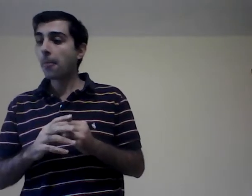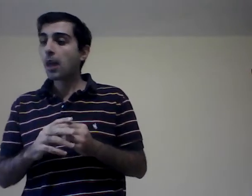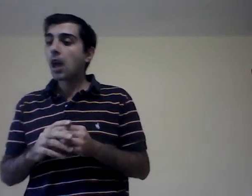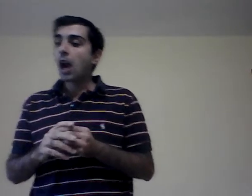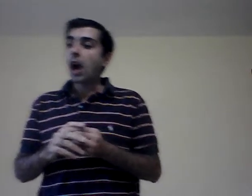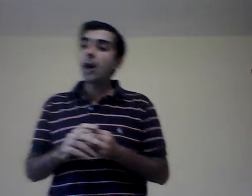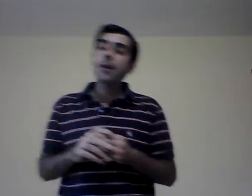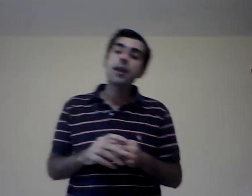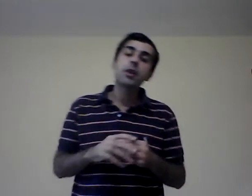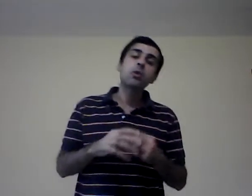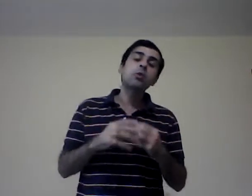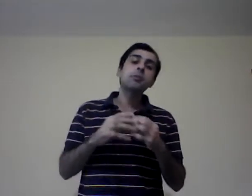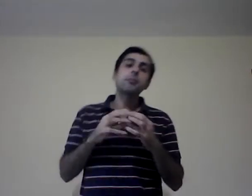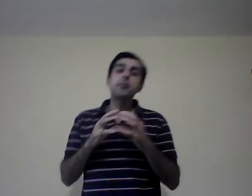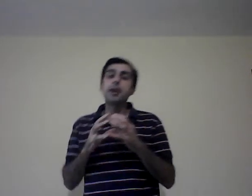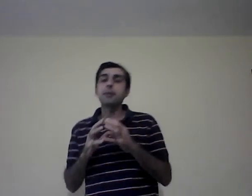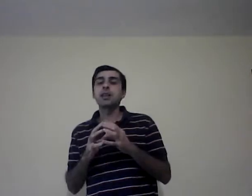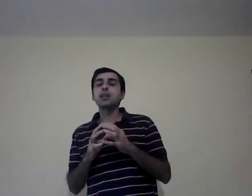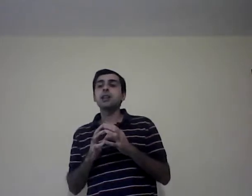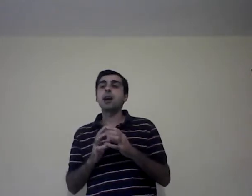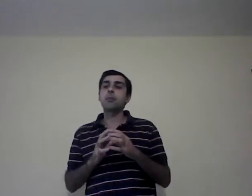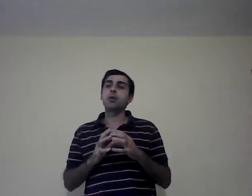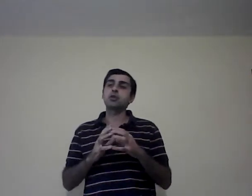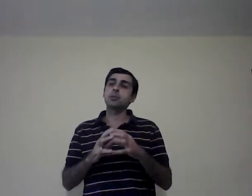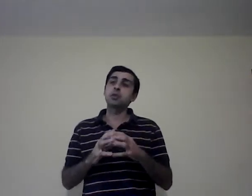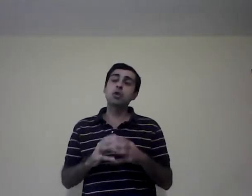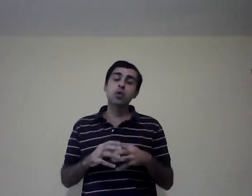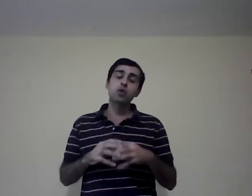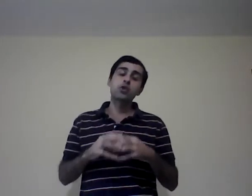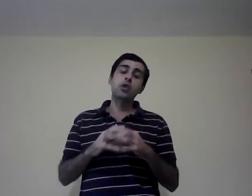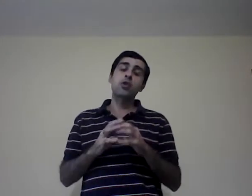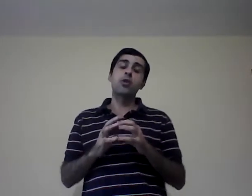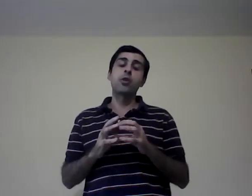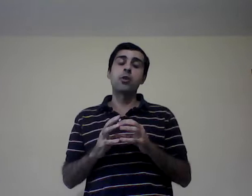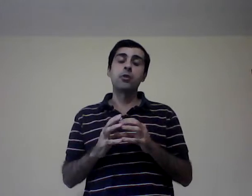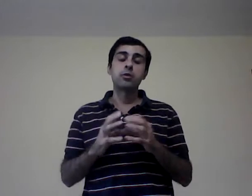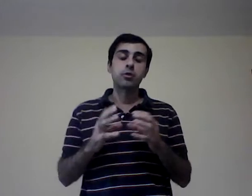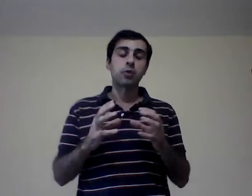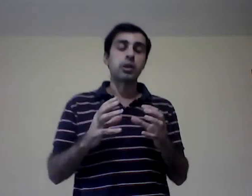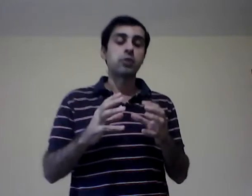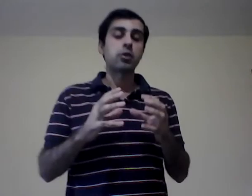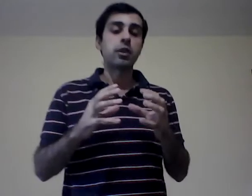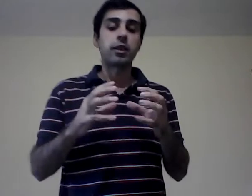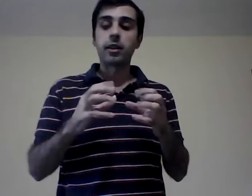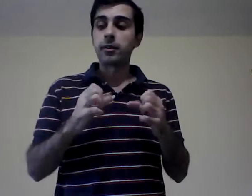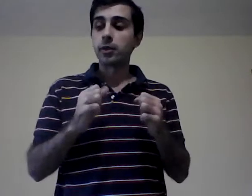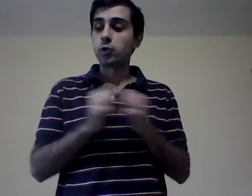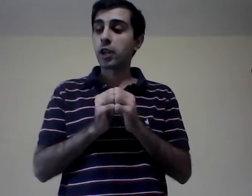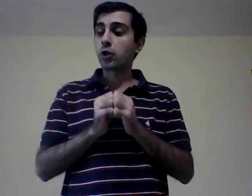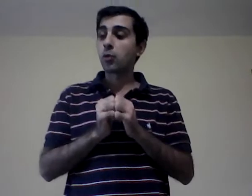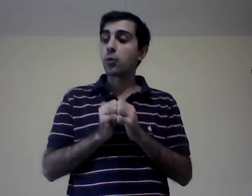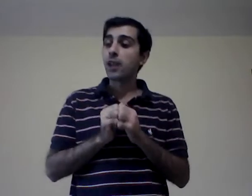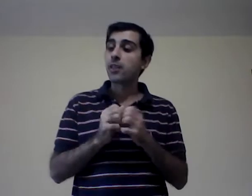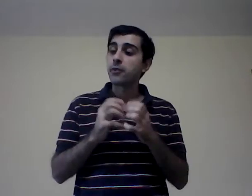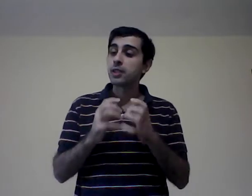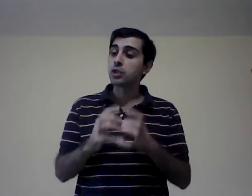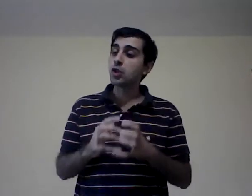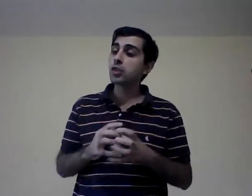habla de una pequeña aproximación. Yo lo trato de usar como una definición de